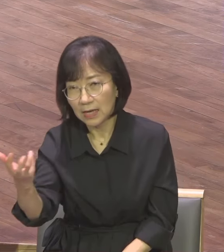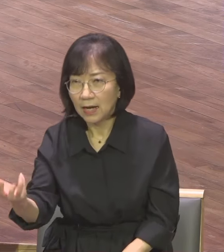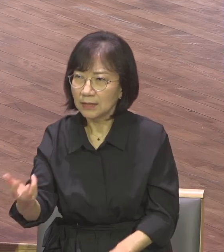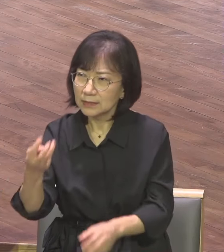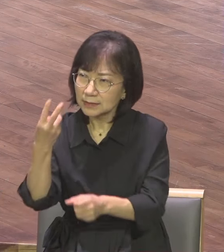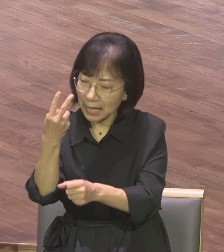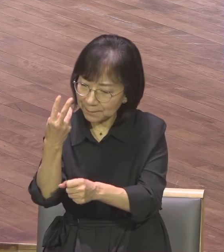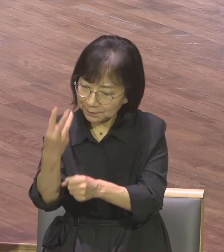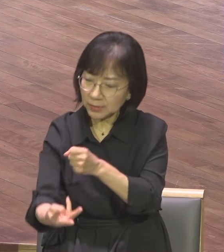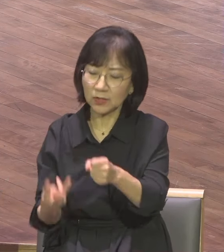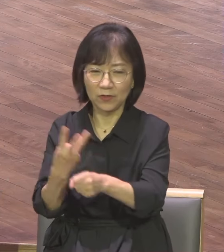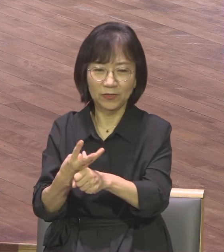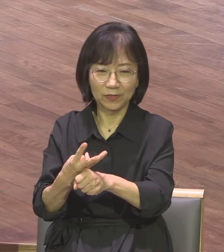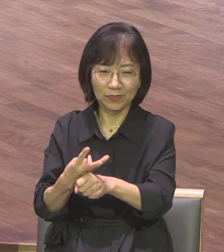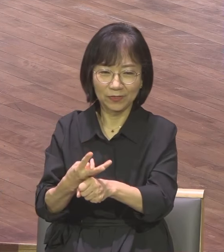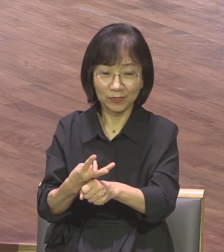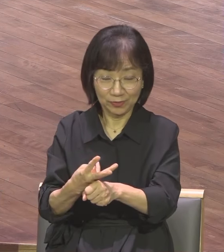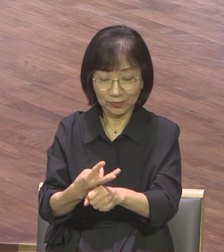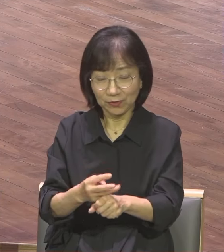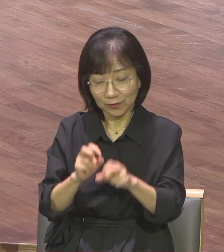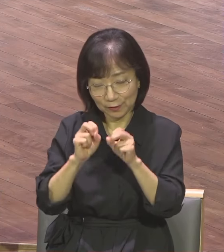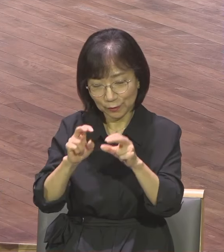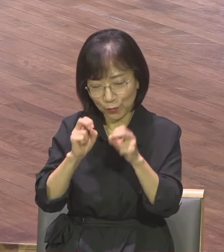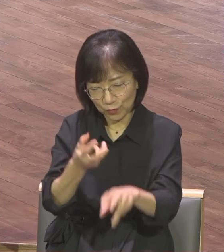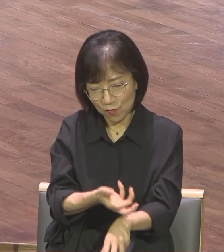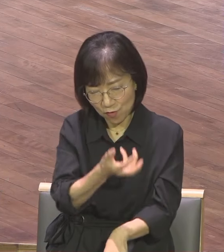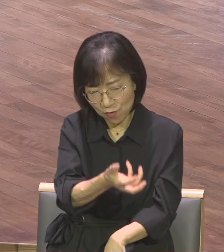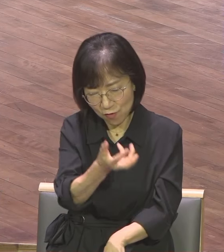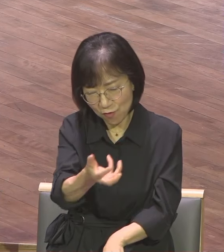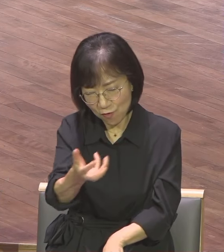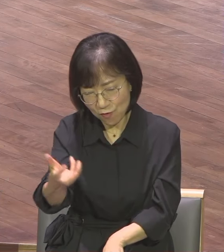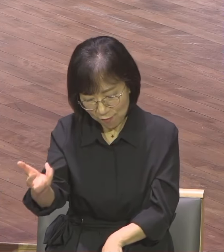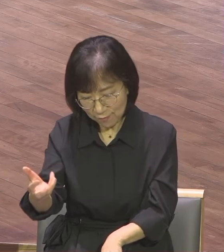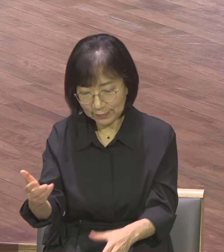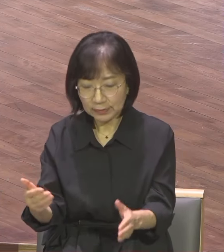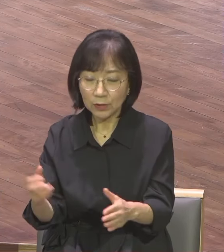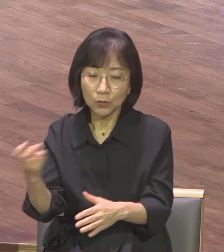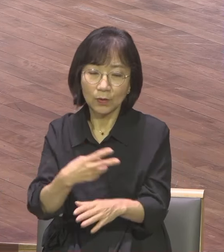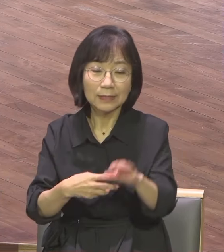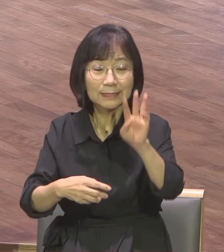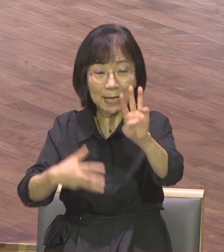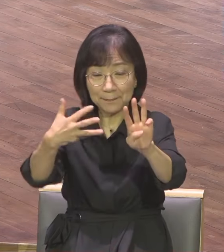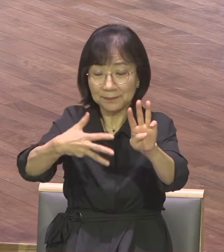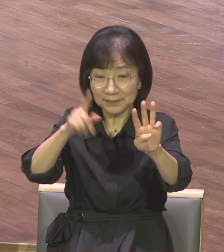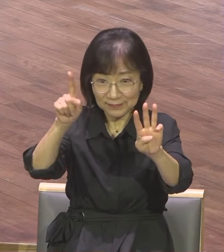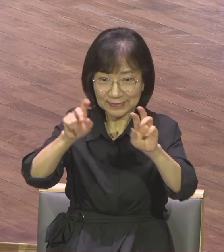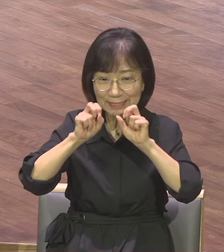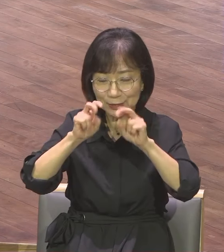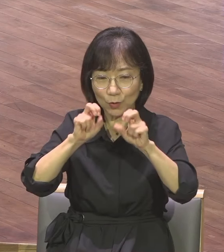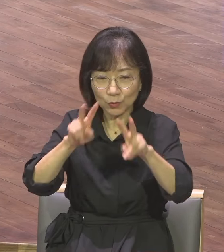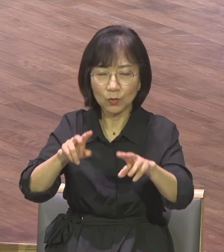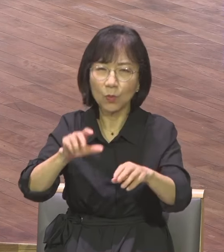그리고 3차 세계 성교를 5년 했습니다 5년 사역하면서